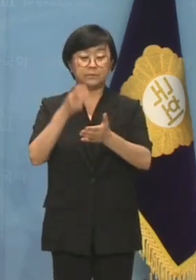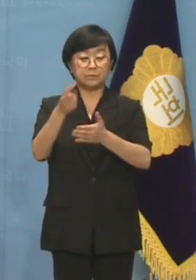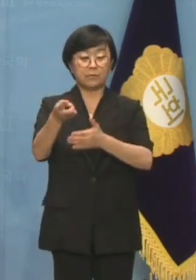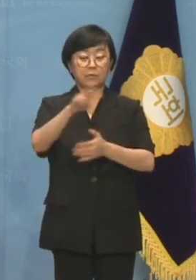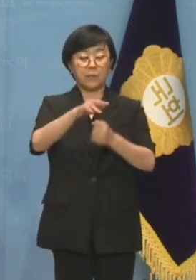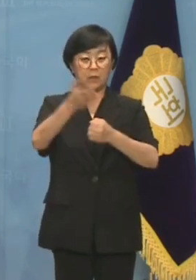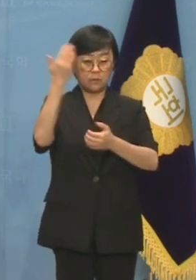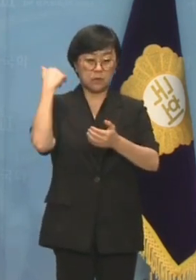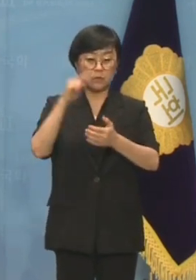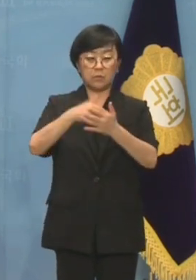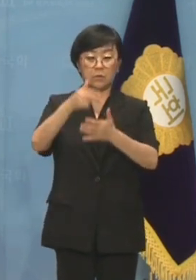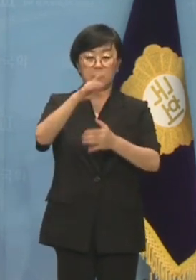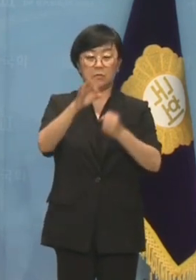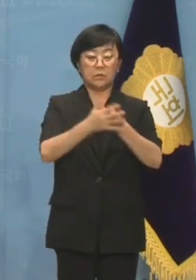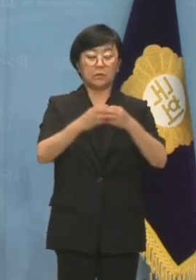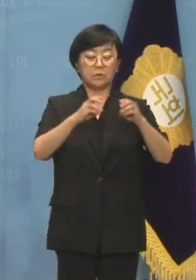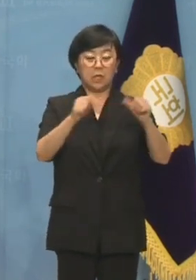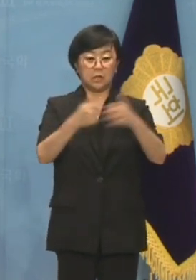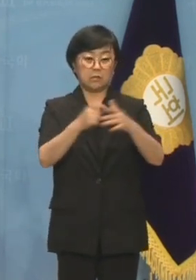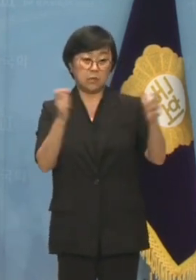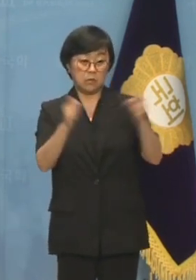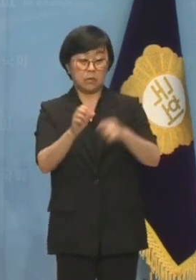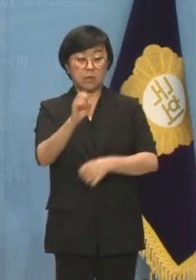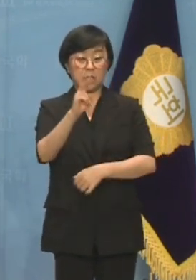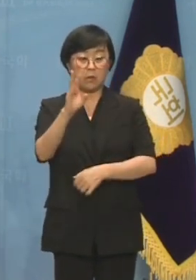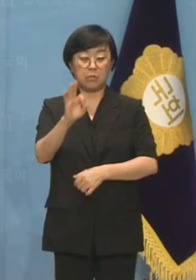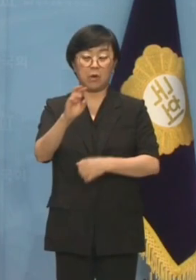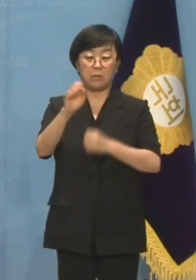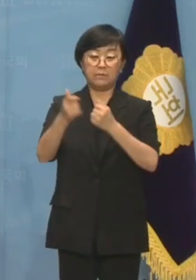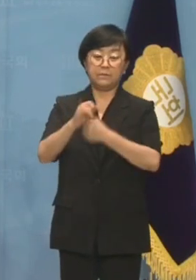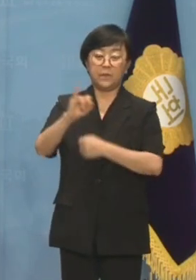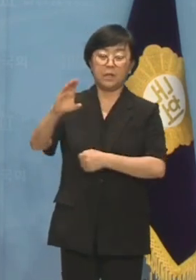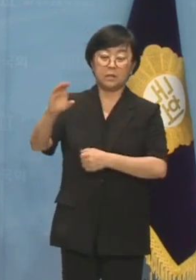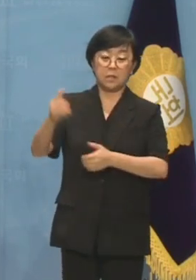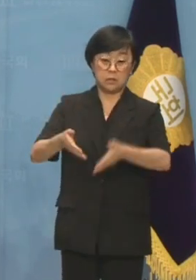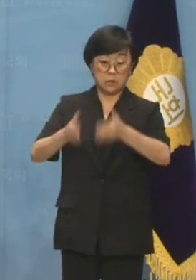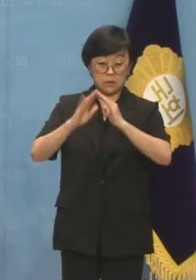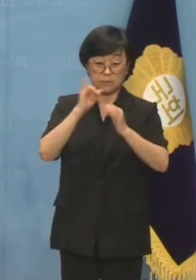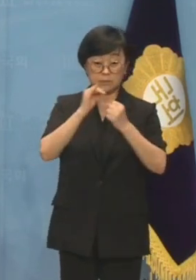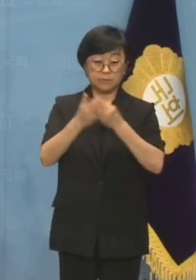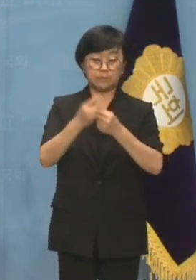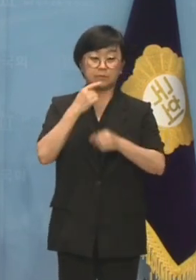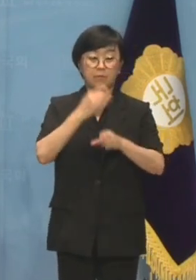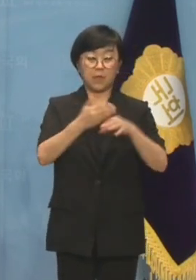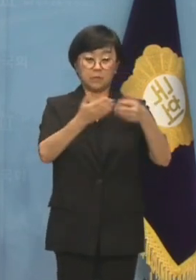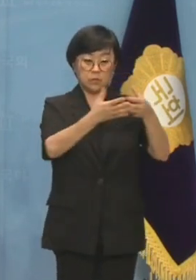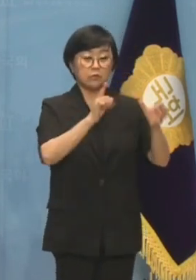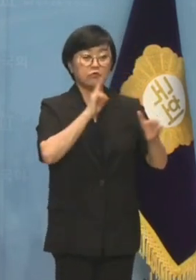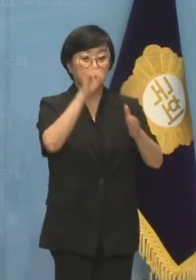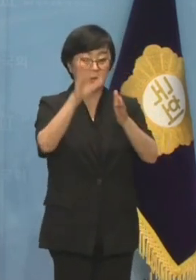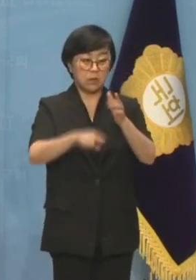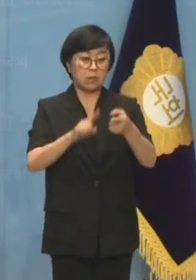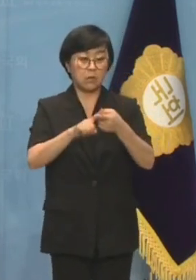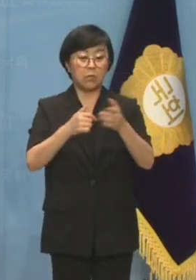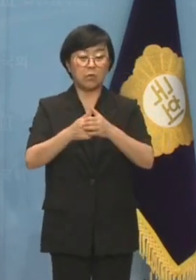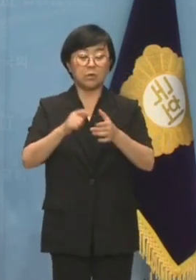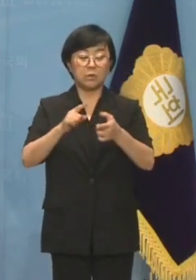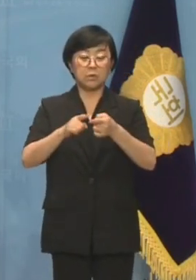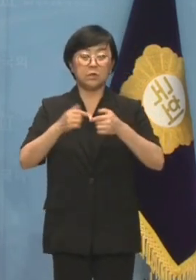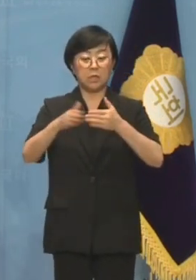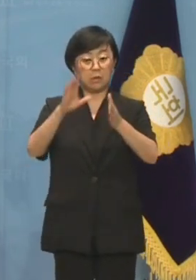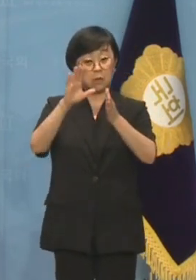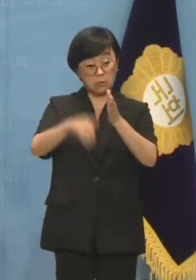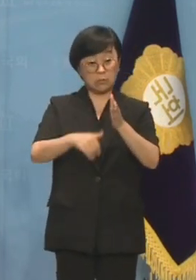정정구수 일가가 소유한 땅들과 인접한 양평IC가 설치되어 있었습니다. 민주당 주장대로라면 원안대로